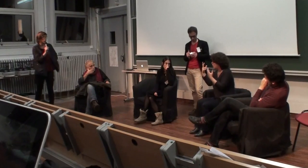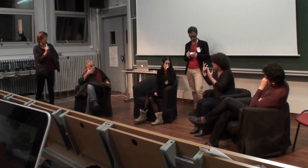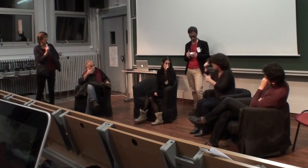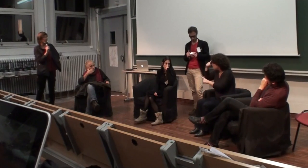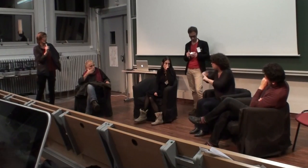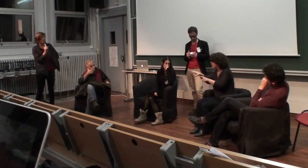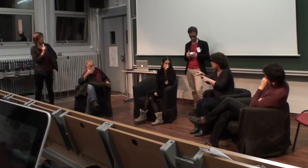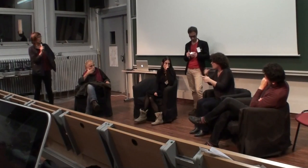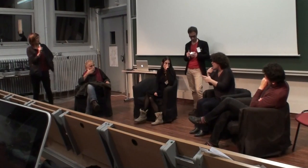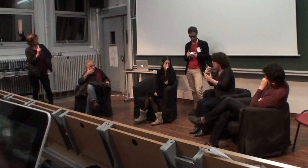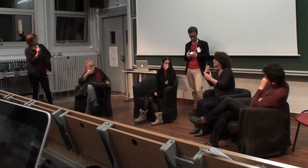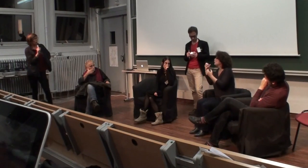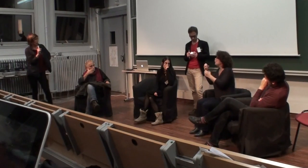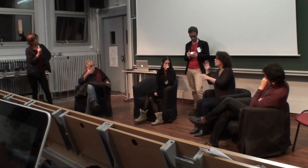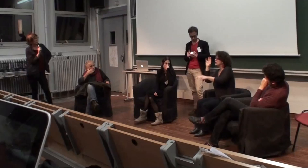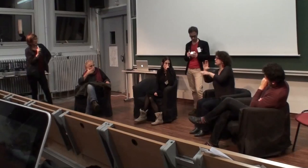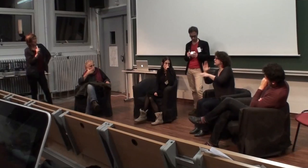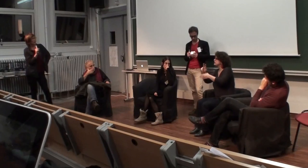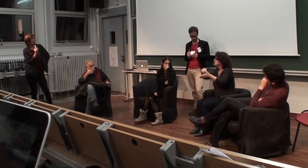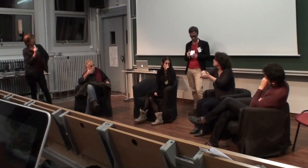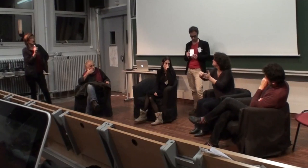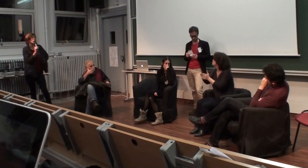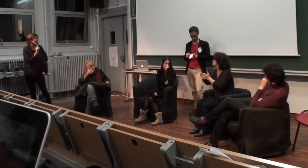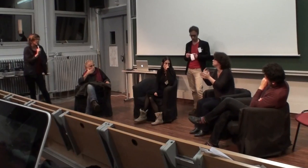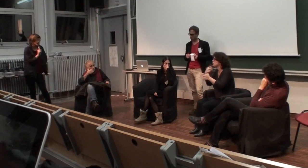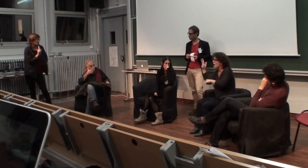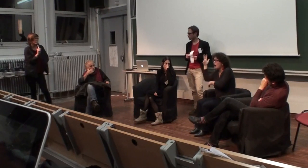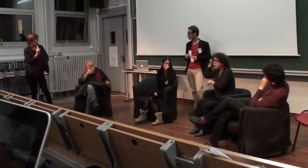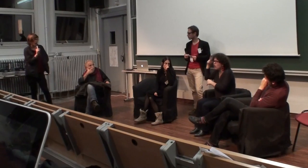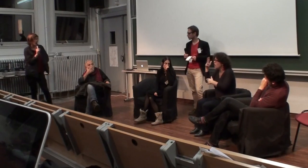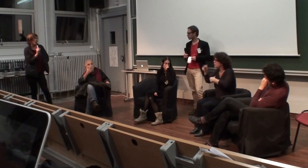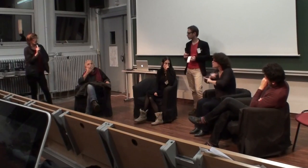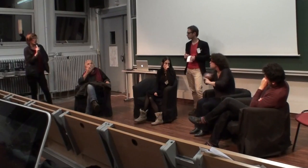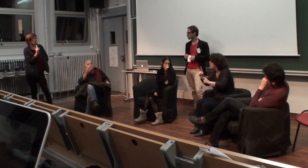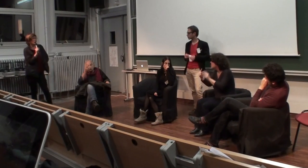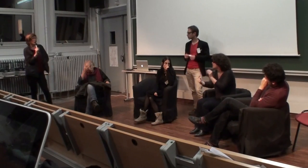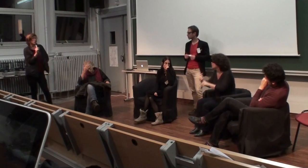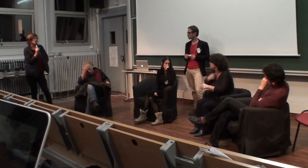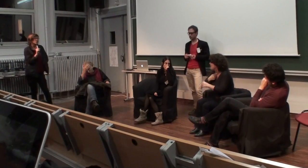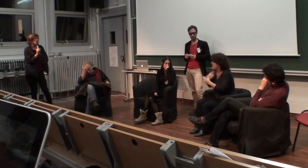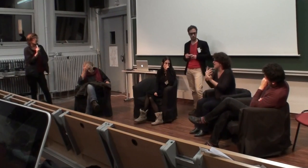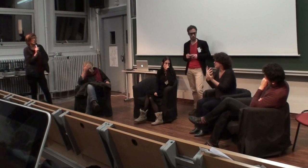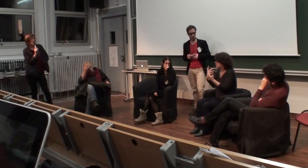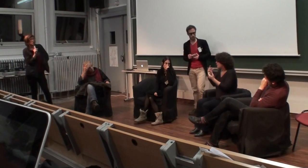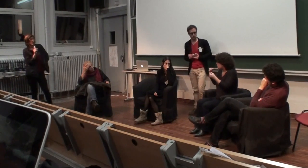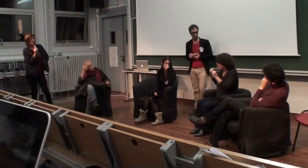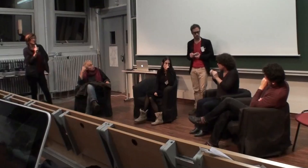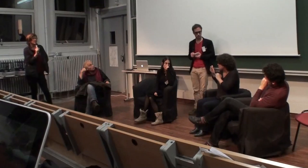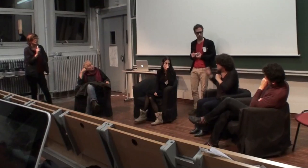progrès, et que très souvent, quand on n'est pas d'accord, et qu critique ça, en disant, ça ne marche pas, il y des